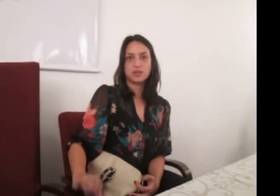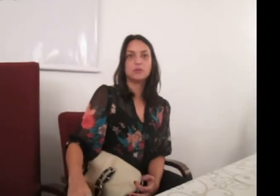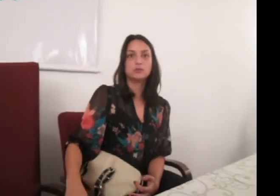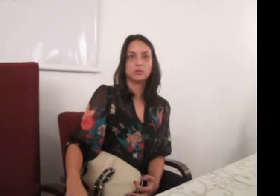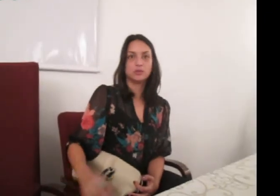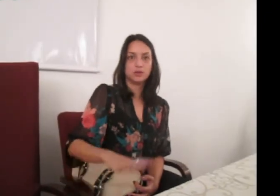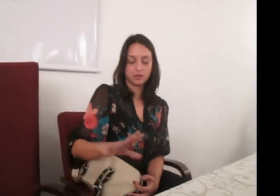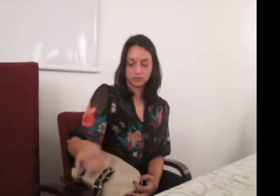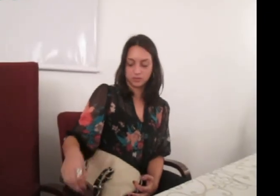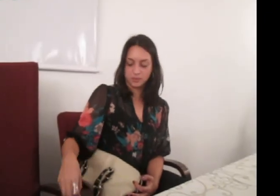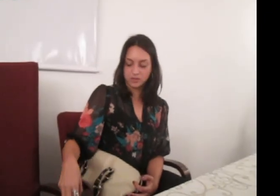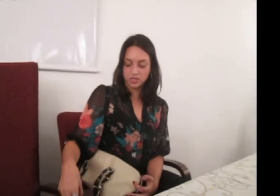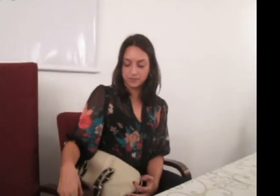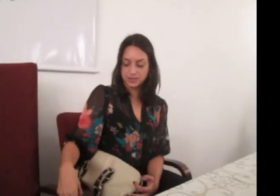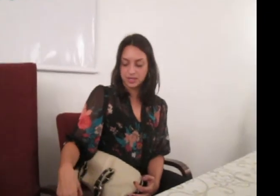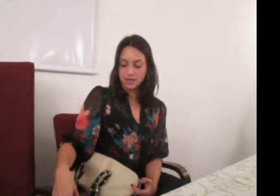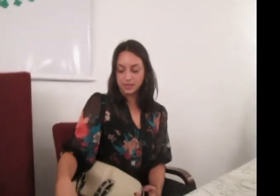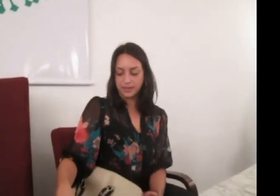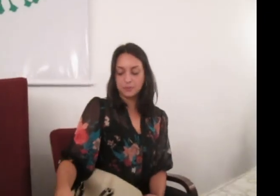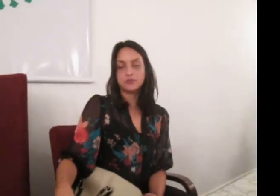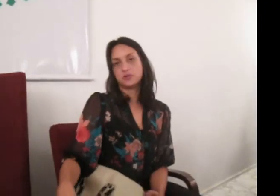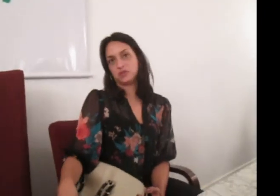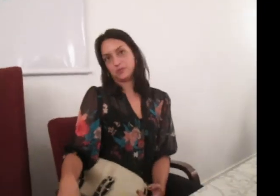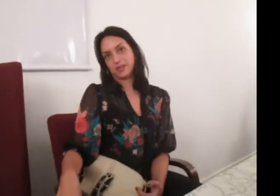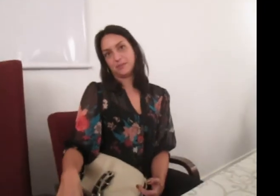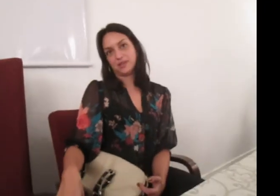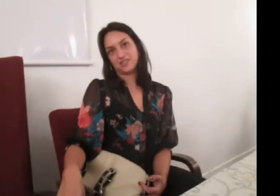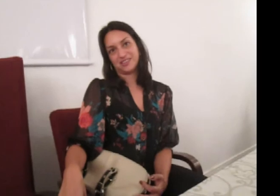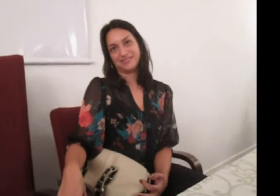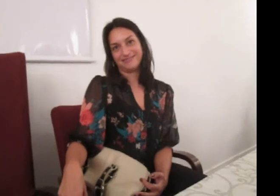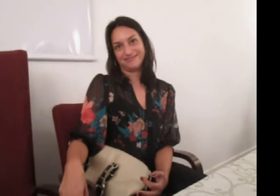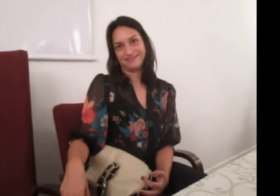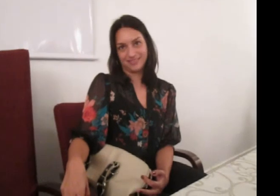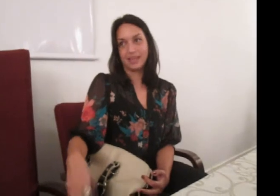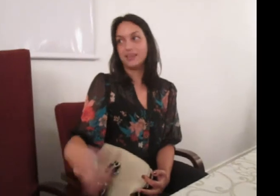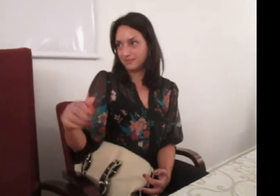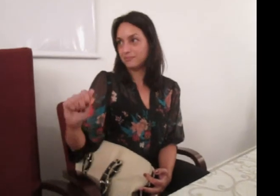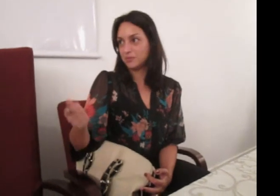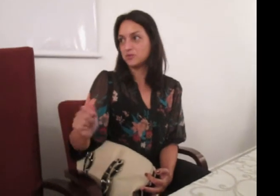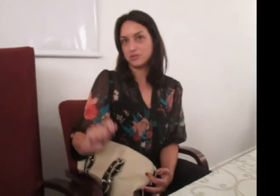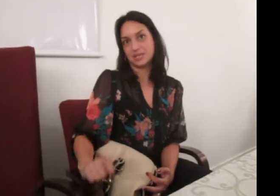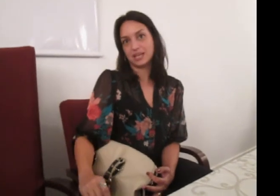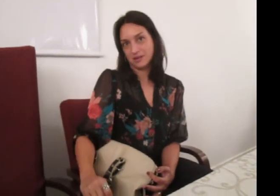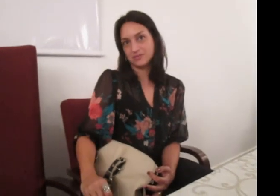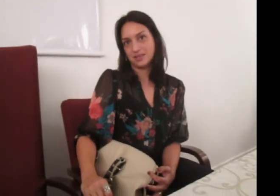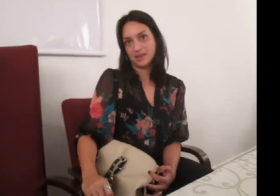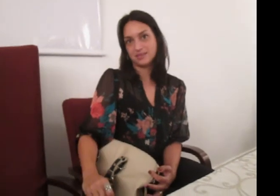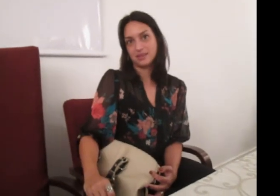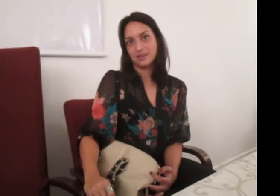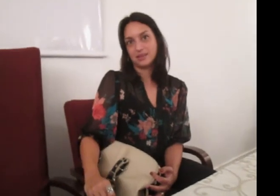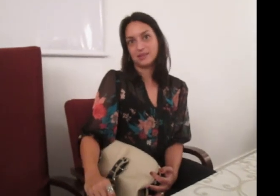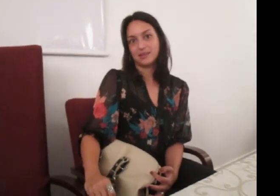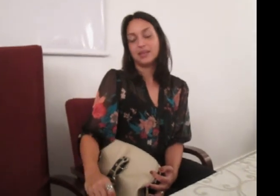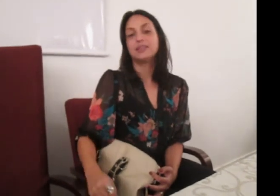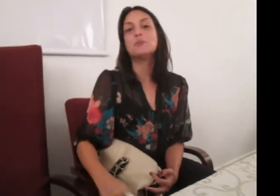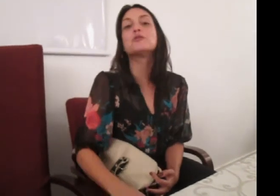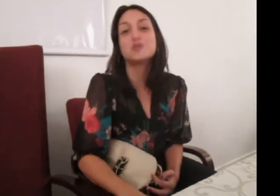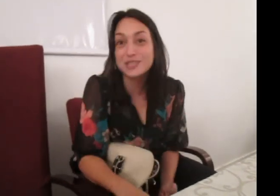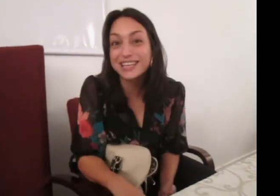saiu toda a parte de Libras. Tem professores de matemática, tem professores que criaram sinais. Tem cloud, nota menor. professores